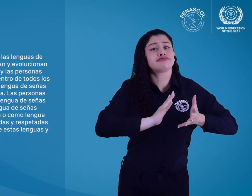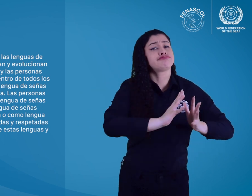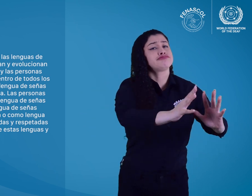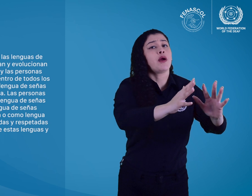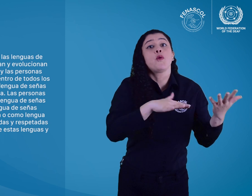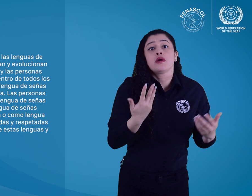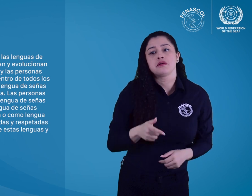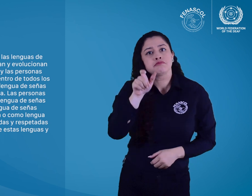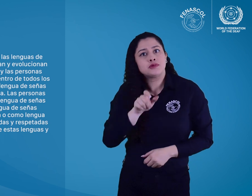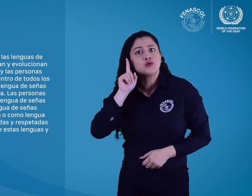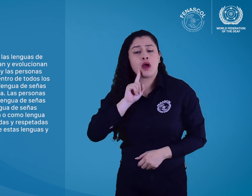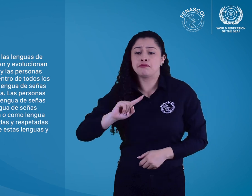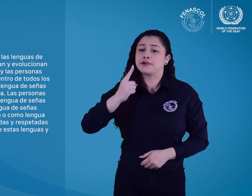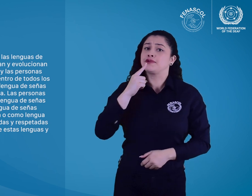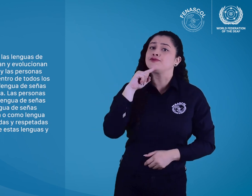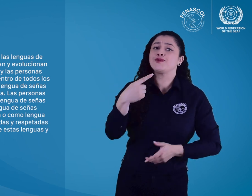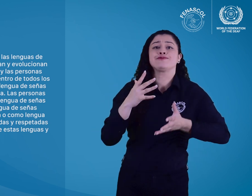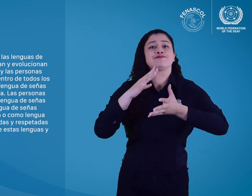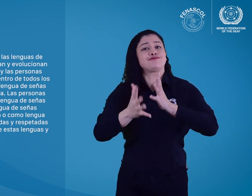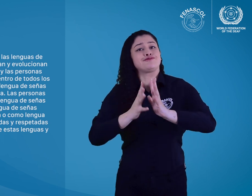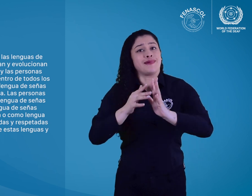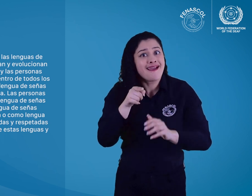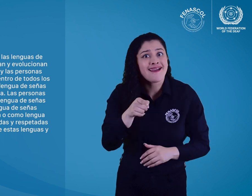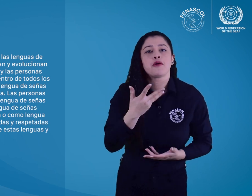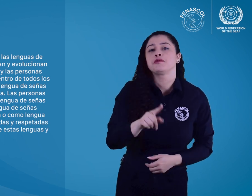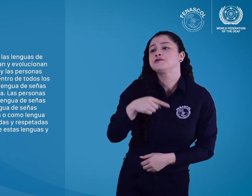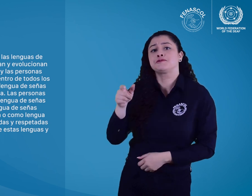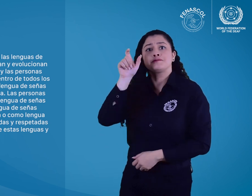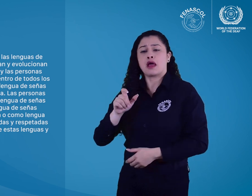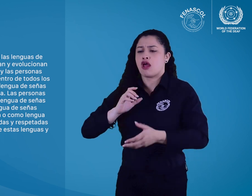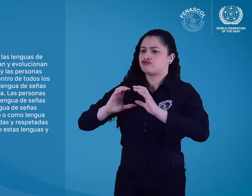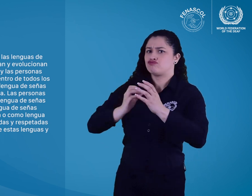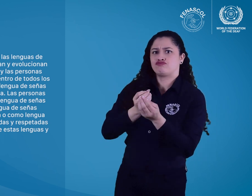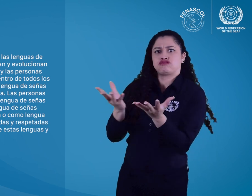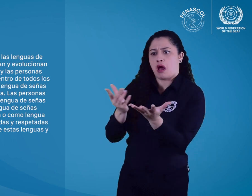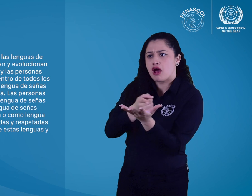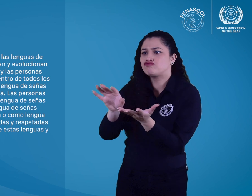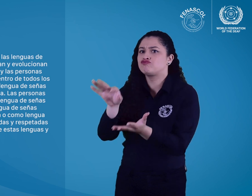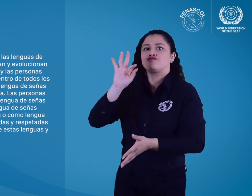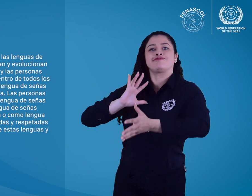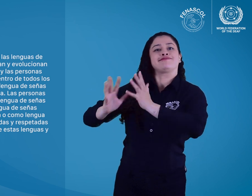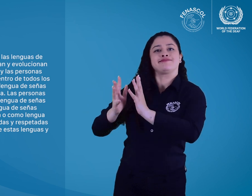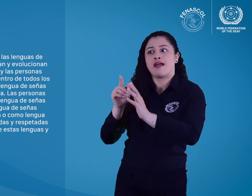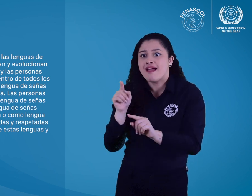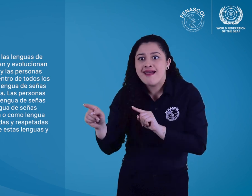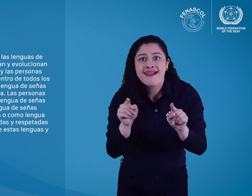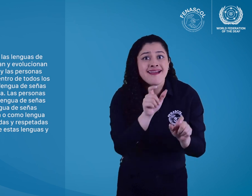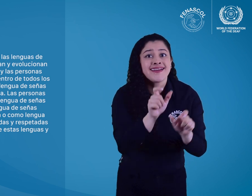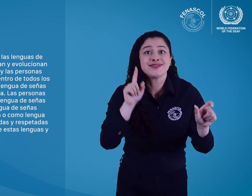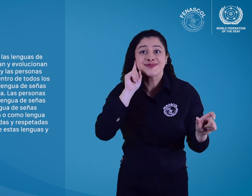de señas nacional o que utilizan su lengua de señas nacional como primera lengua o como lengua preferida,